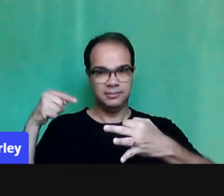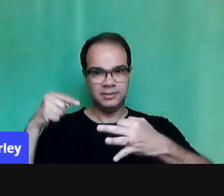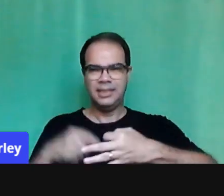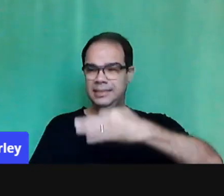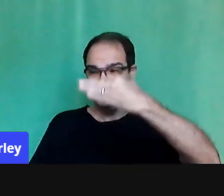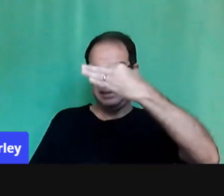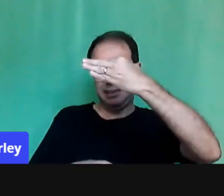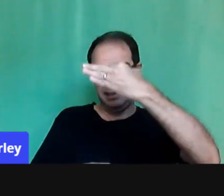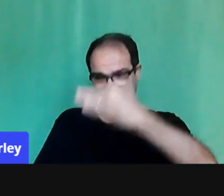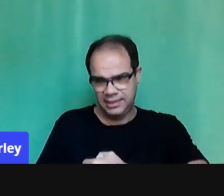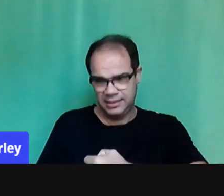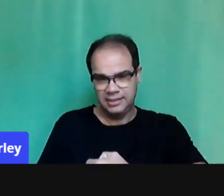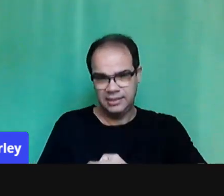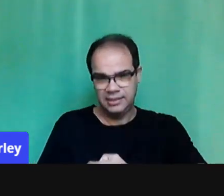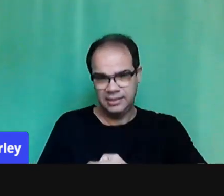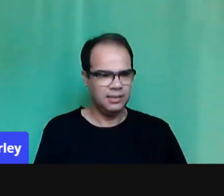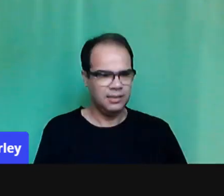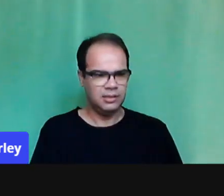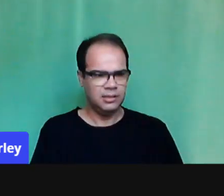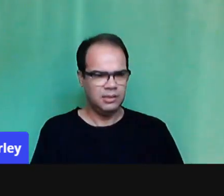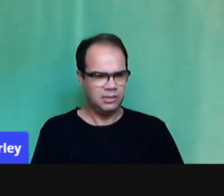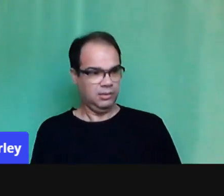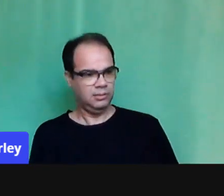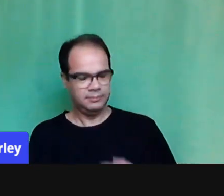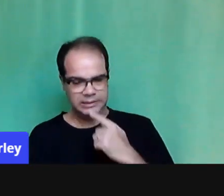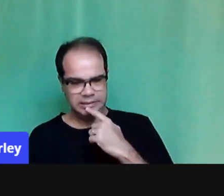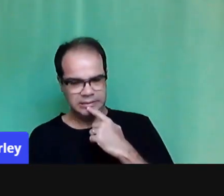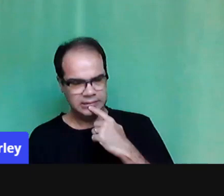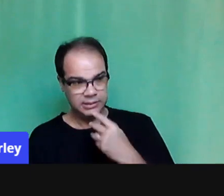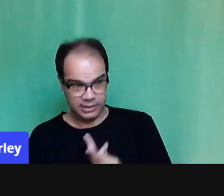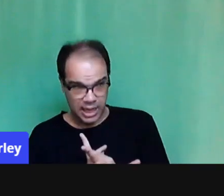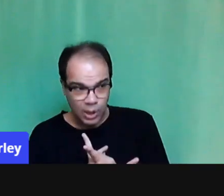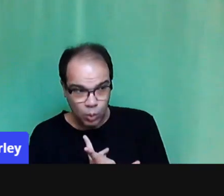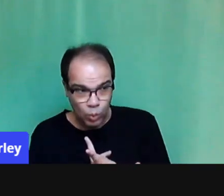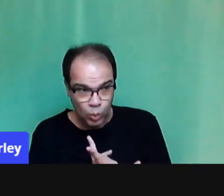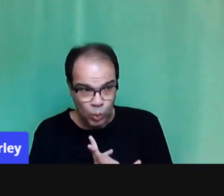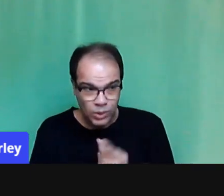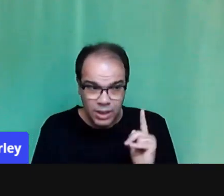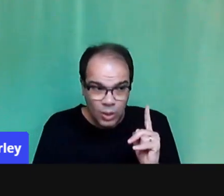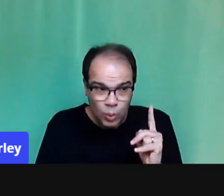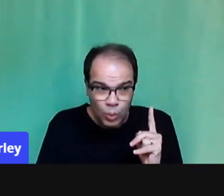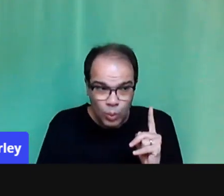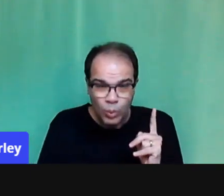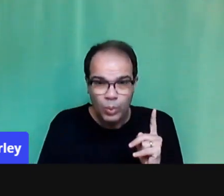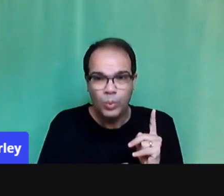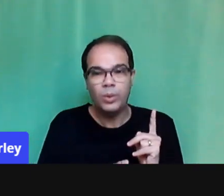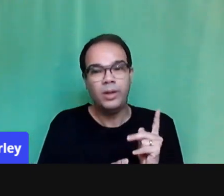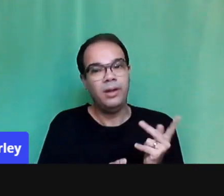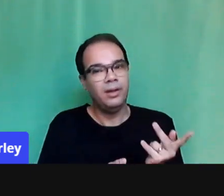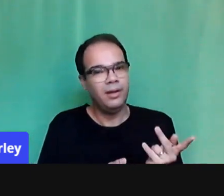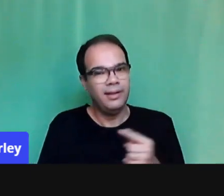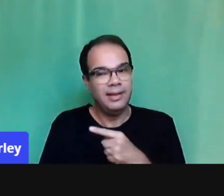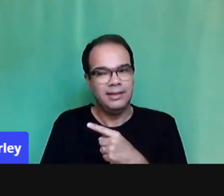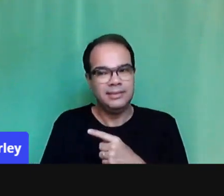palavra será geravam um incômodo. Não, professora, errado. Não. Então, gente calma, né? Porque eu não posso,